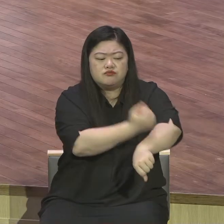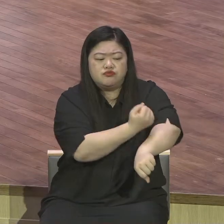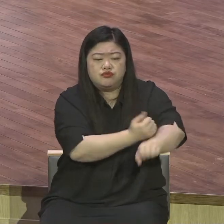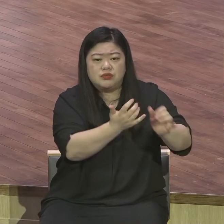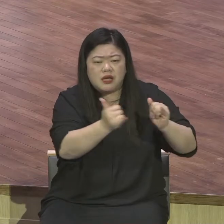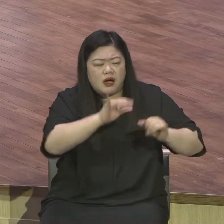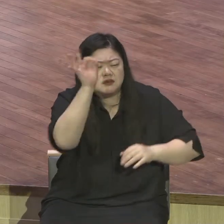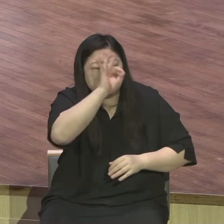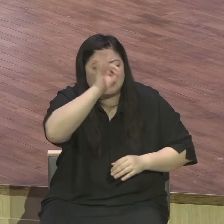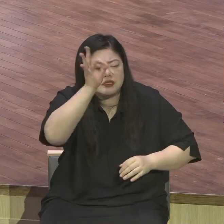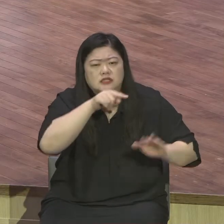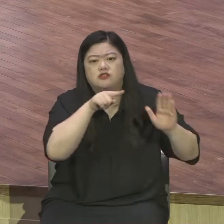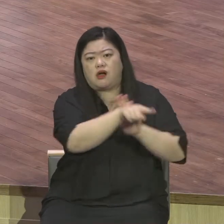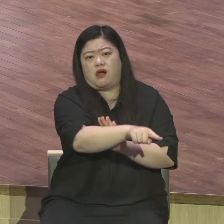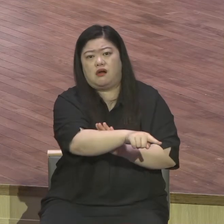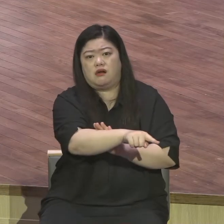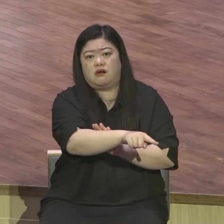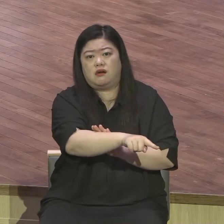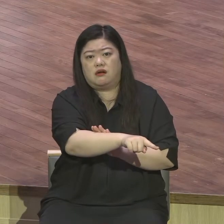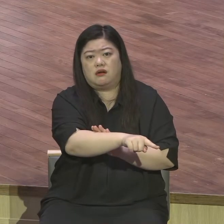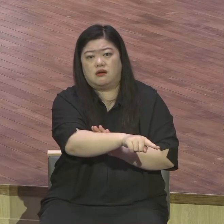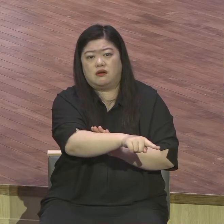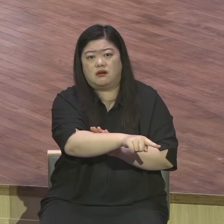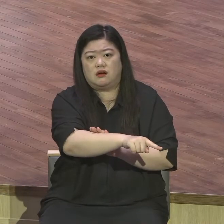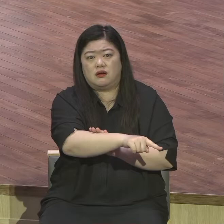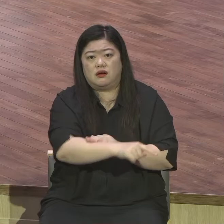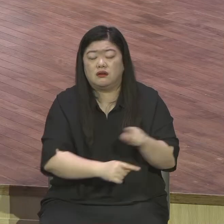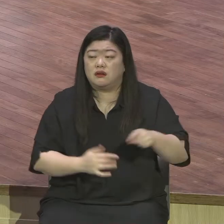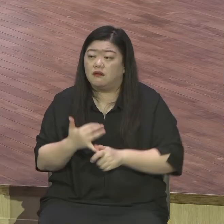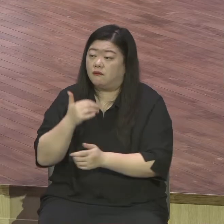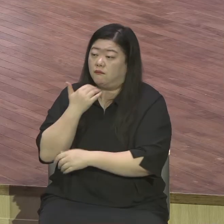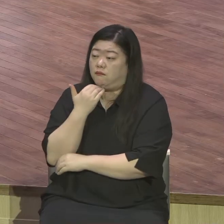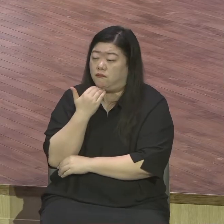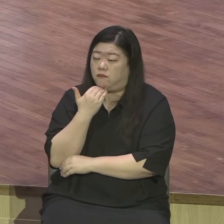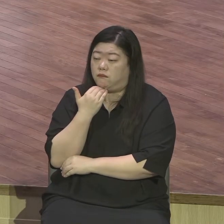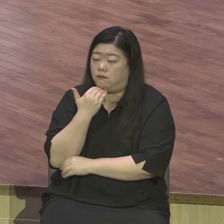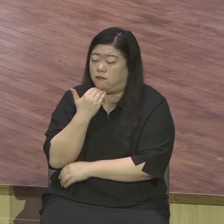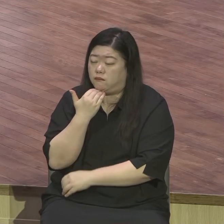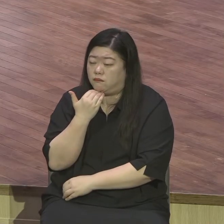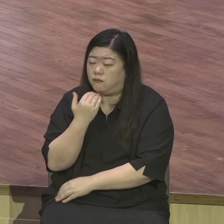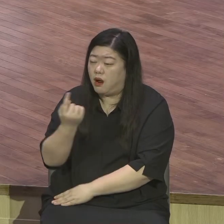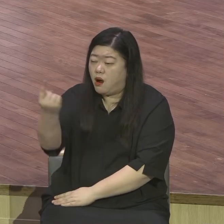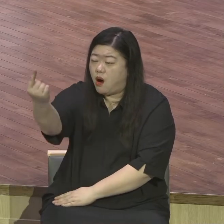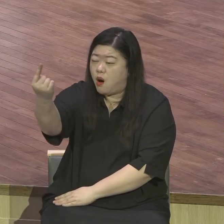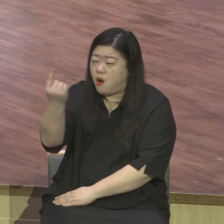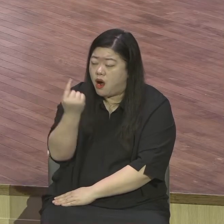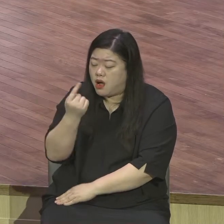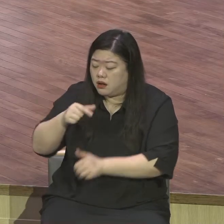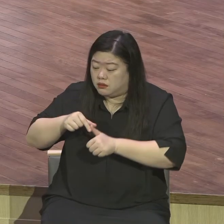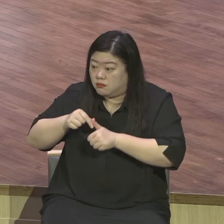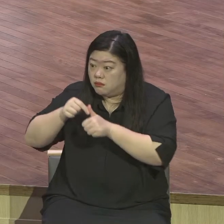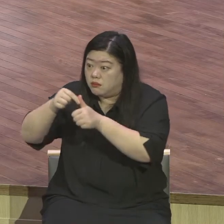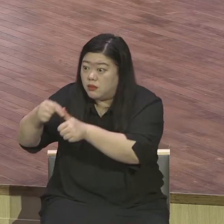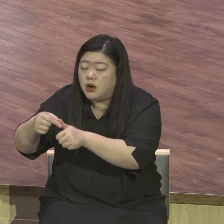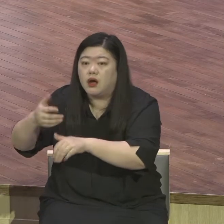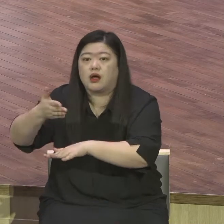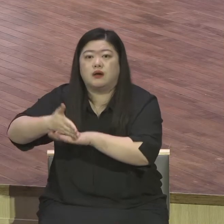우리만 은혜를 받는 것이 아니라 현장의 불신 영혼들을 건져내는 것이 우리의 사명이다 그래서